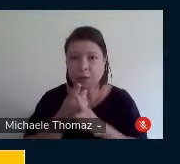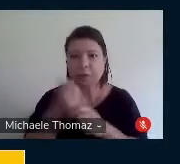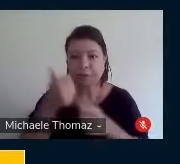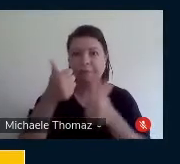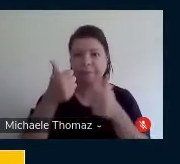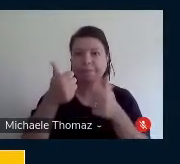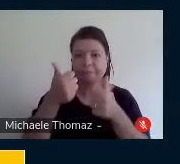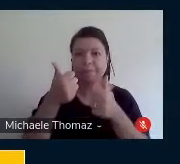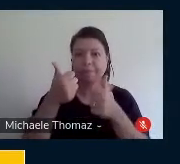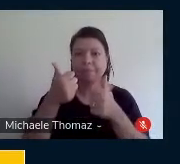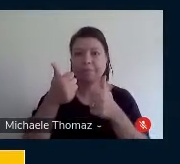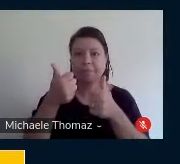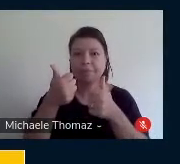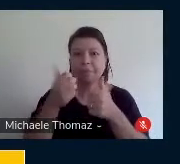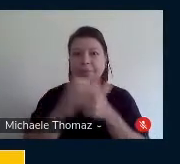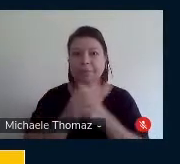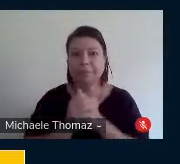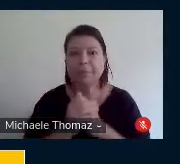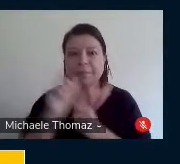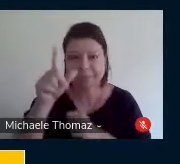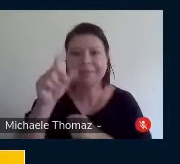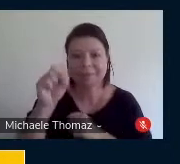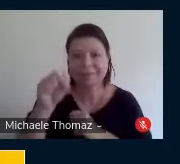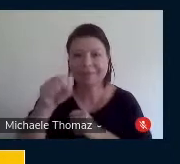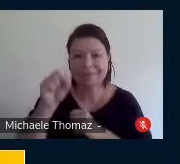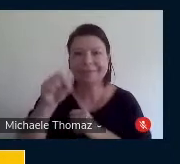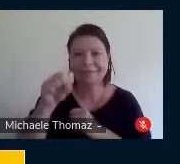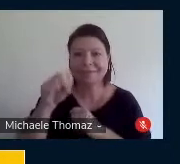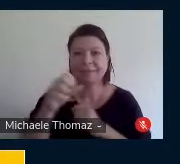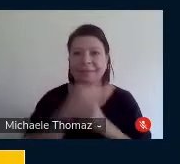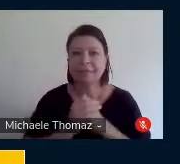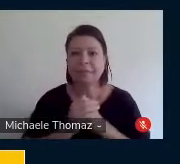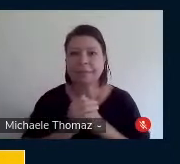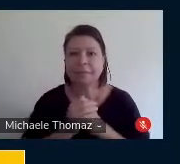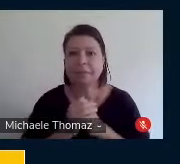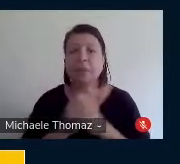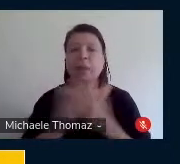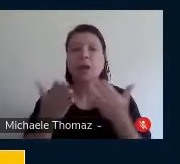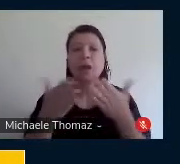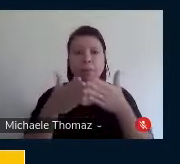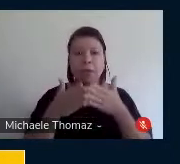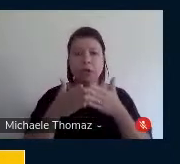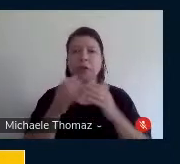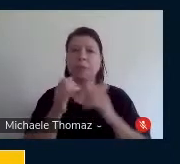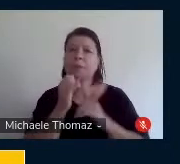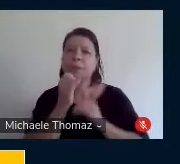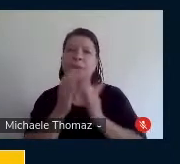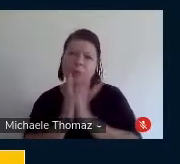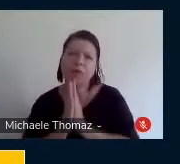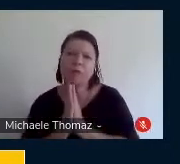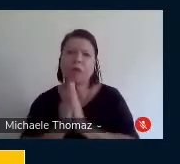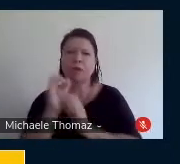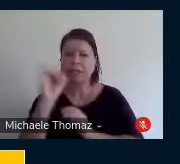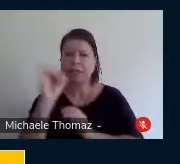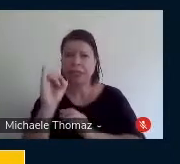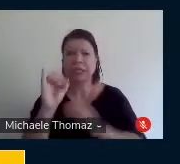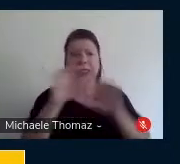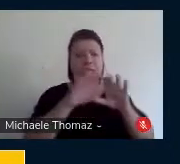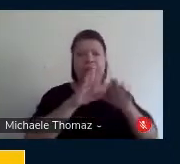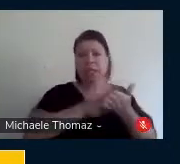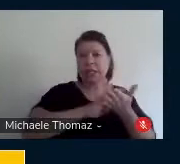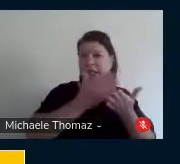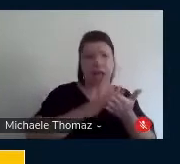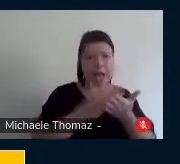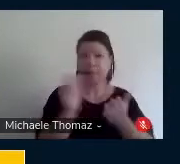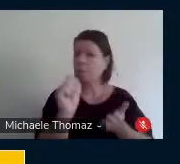Tati, só um segundo, por gentileza, eu vou pedir que quem não for da banca ou quem não for intérprete, que desligue a câmera, por favor, porque senão fica muito